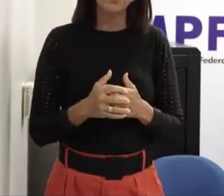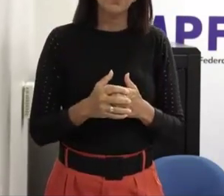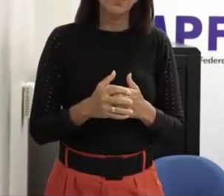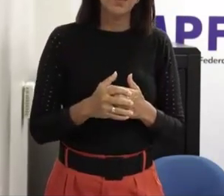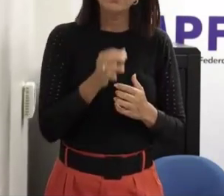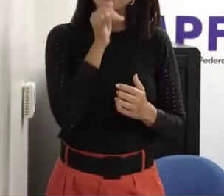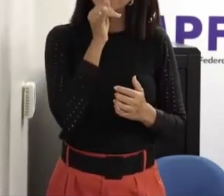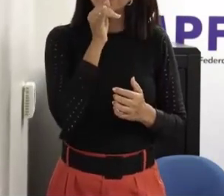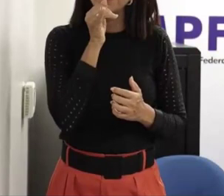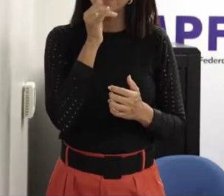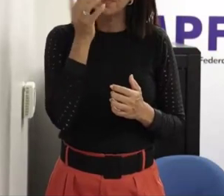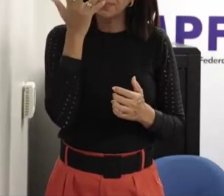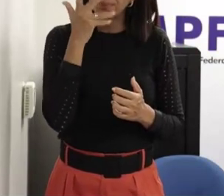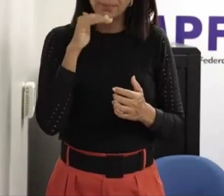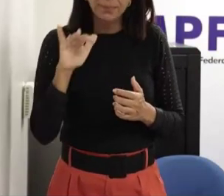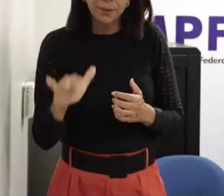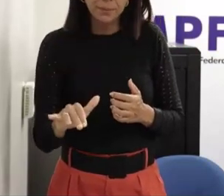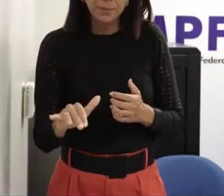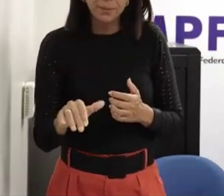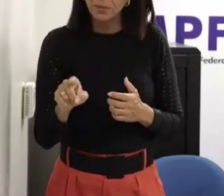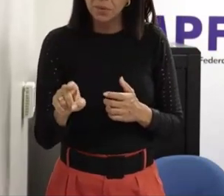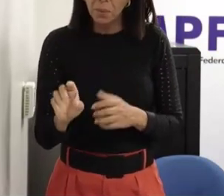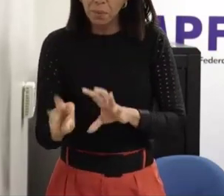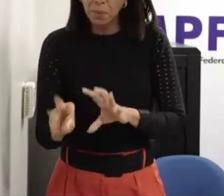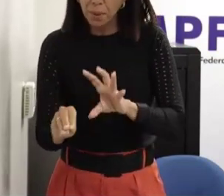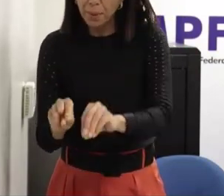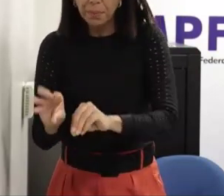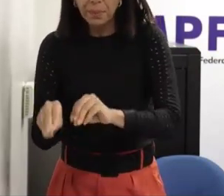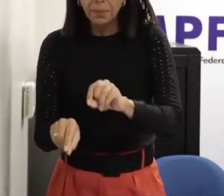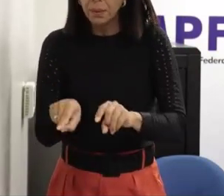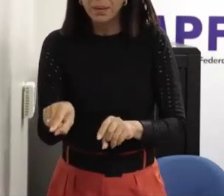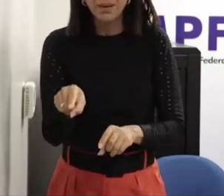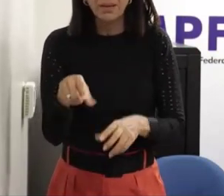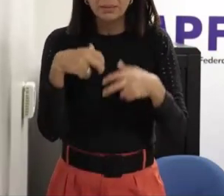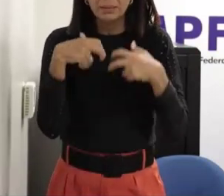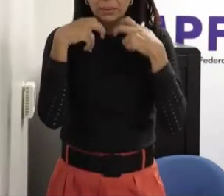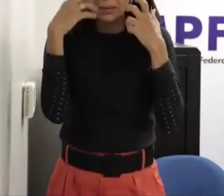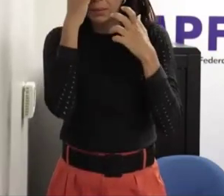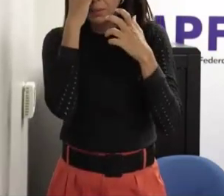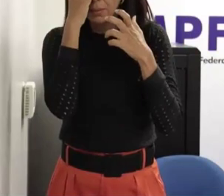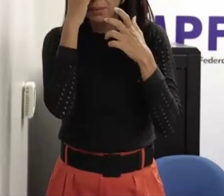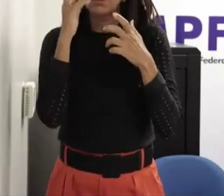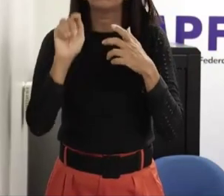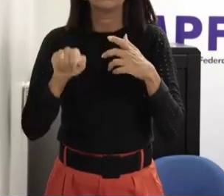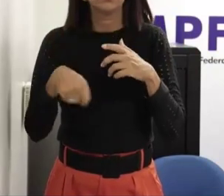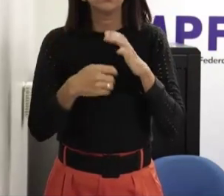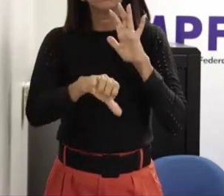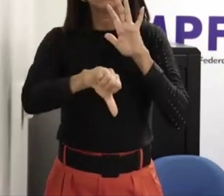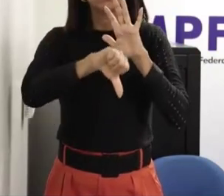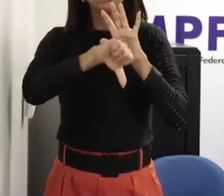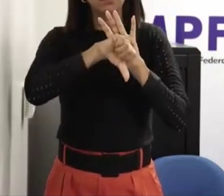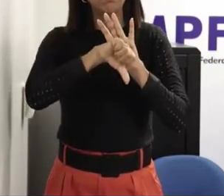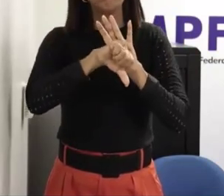é um crime né e assim da mesma forma muitas pessoas não sabem que a troca de